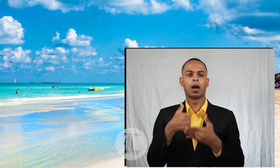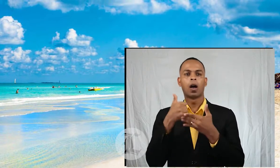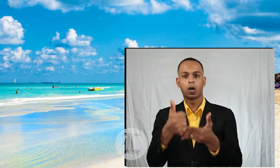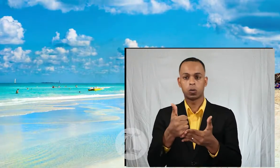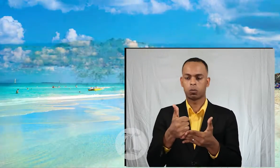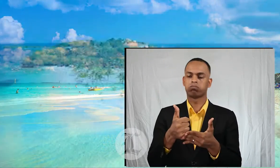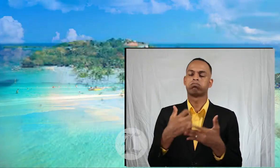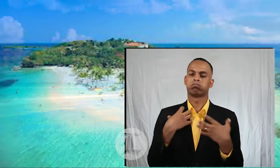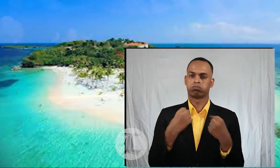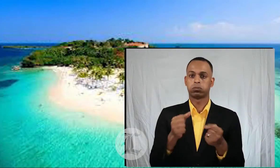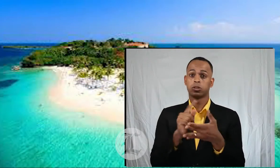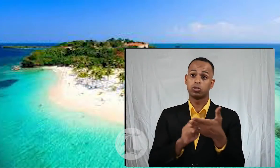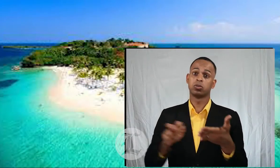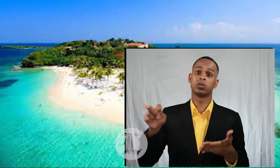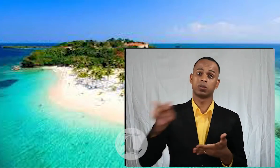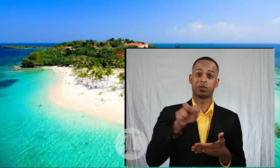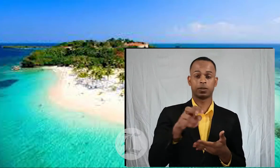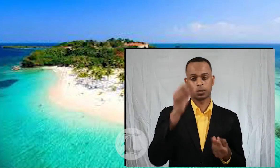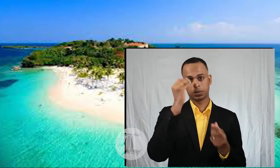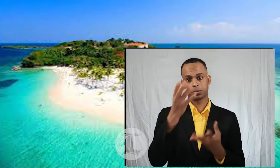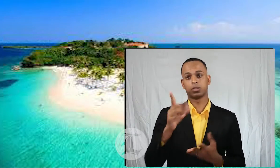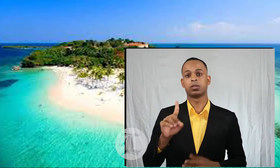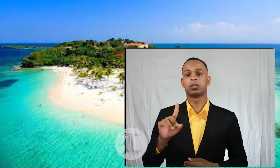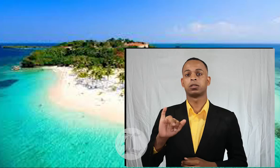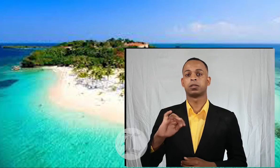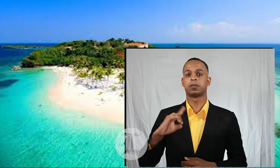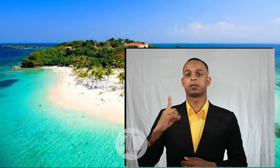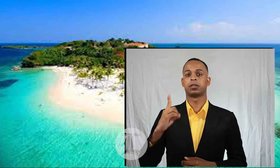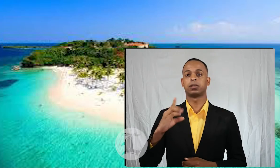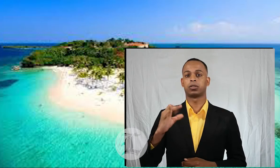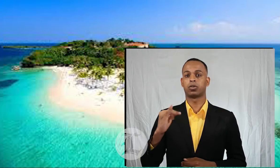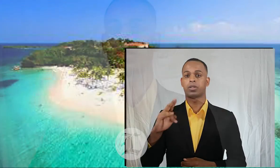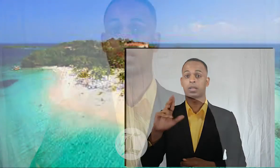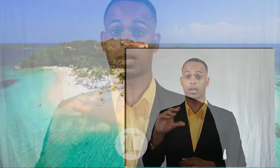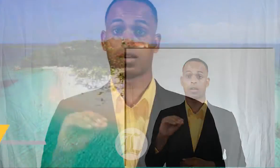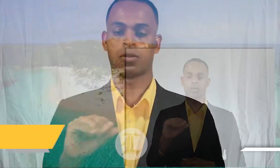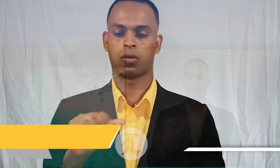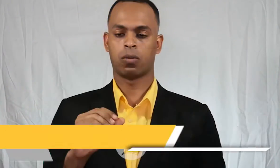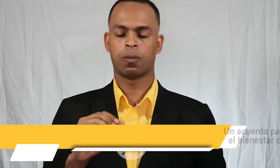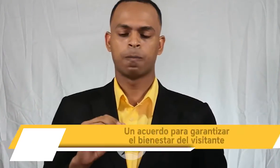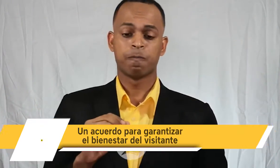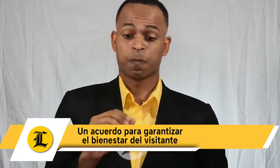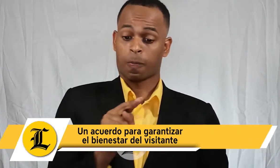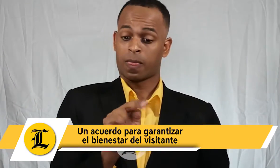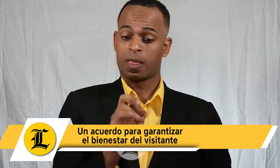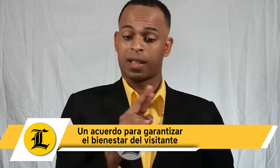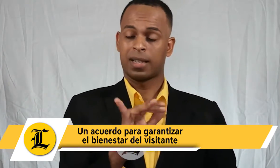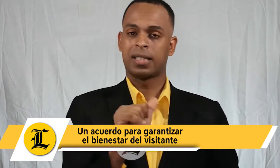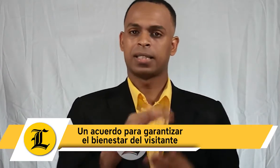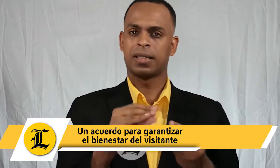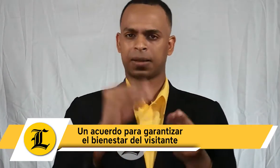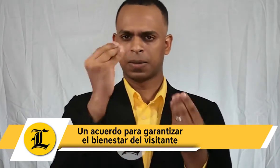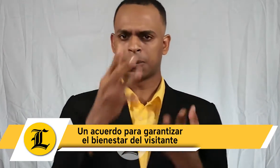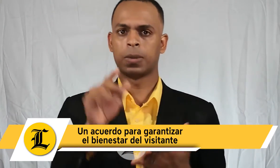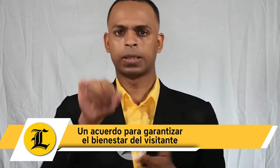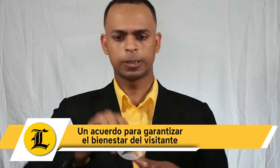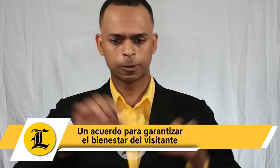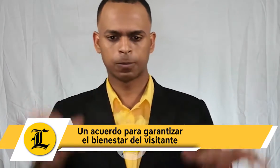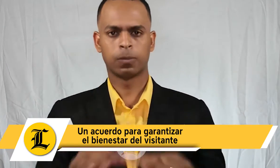recuperación responsable del turismo, dijo David Cullado. Pereira enfatizó que el plan es producto del esfuerzo conjunto de